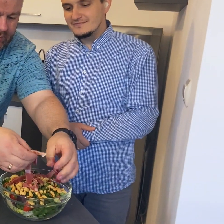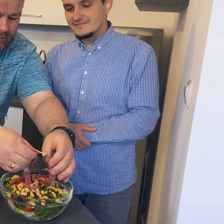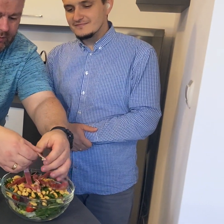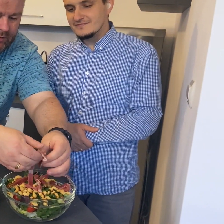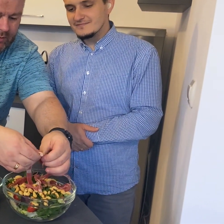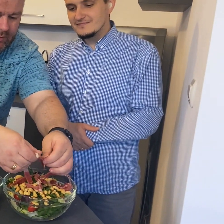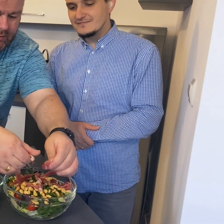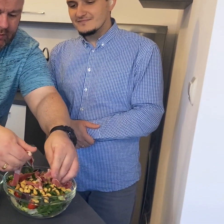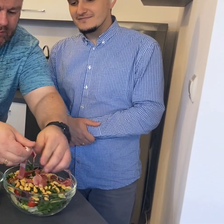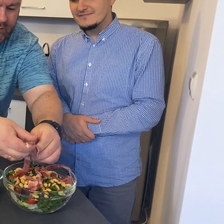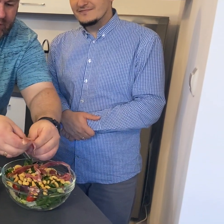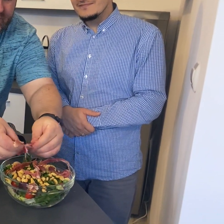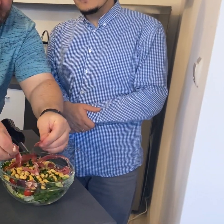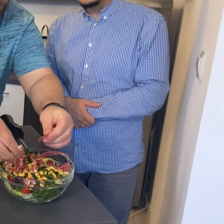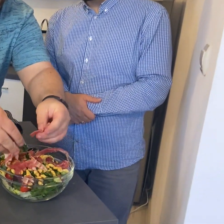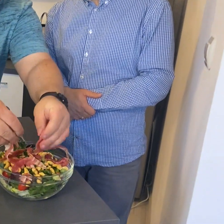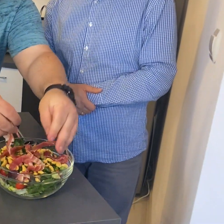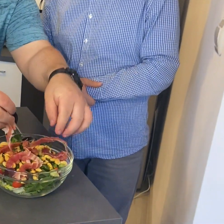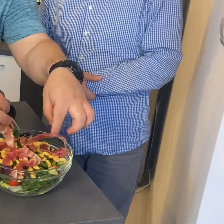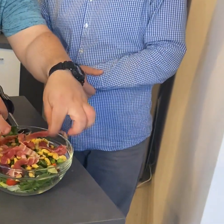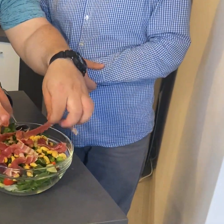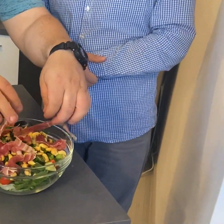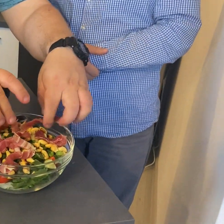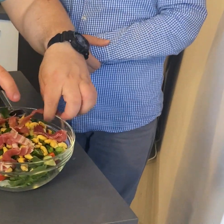urywane elemenciki